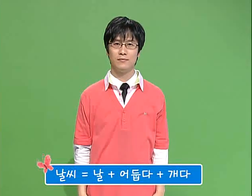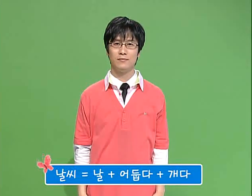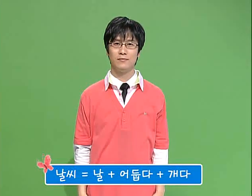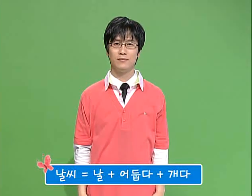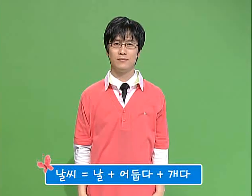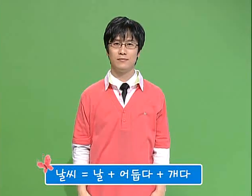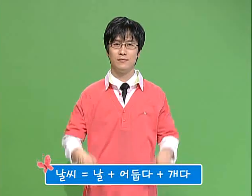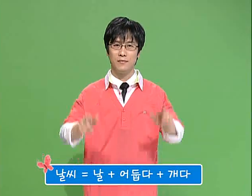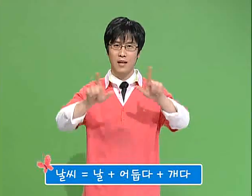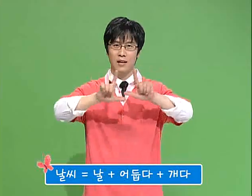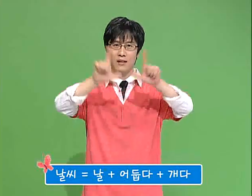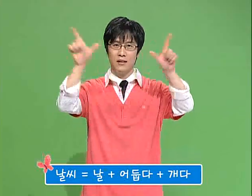날씨